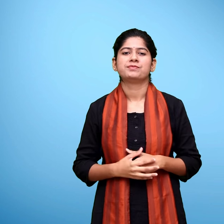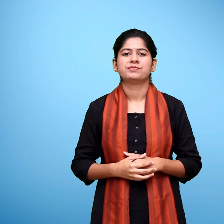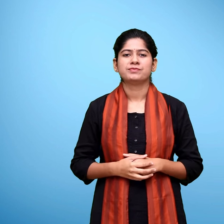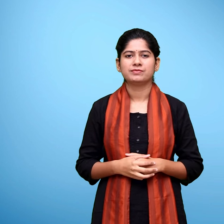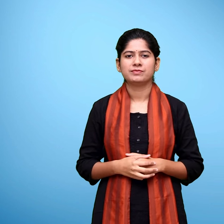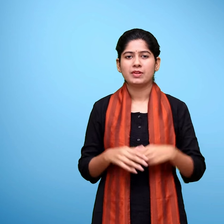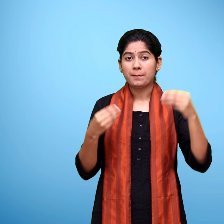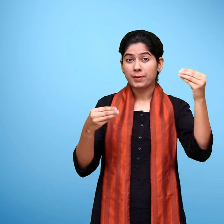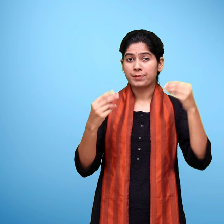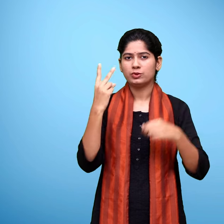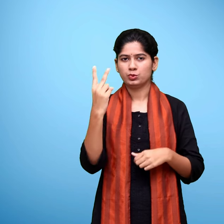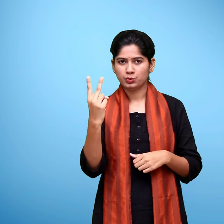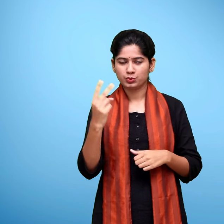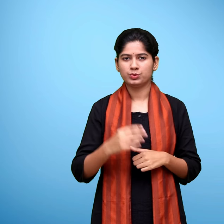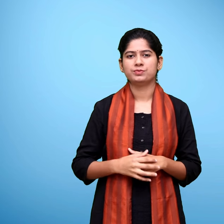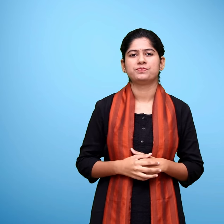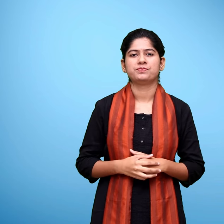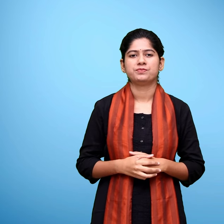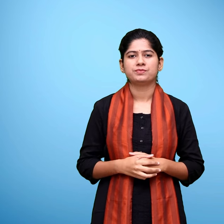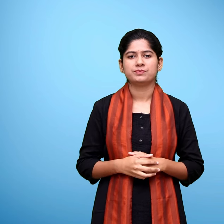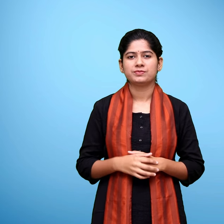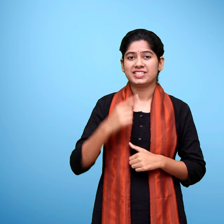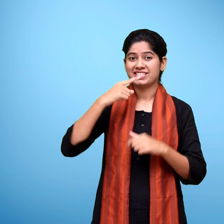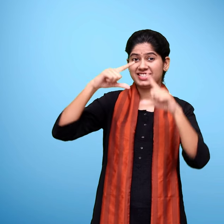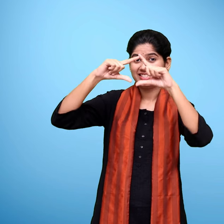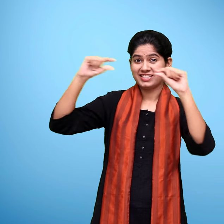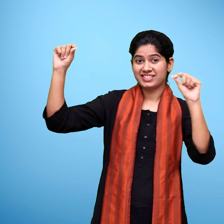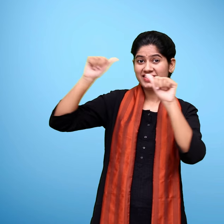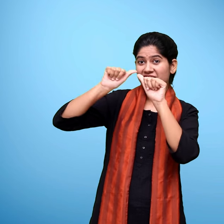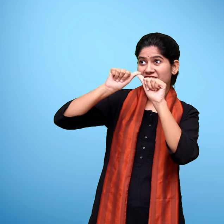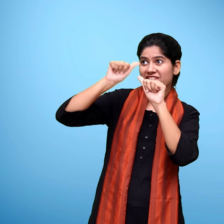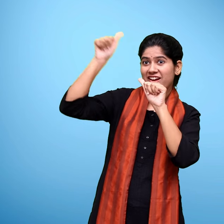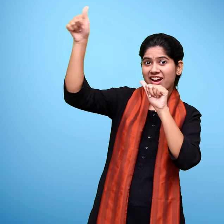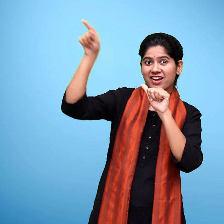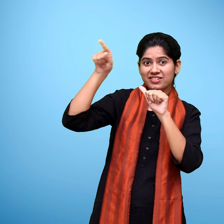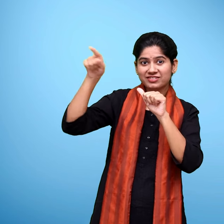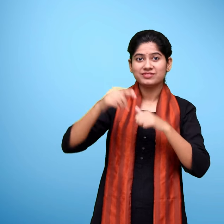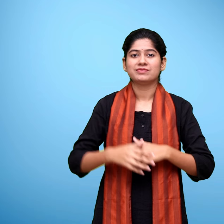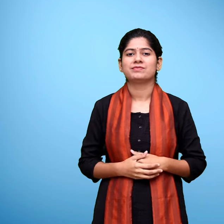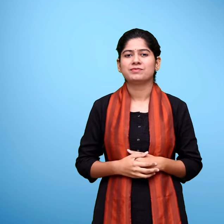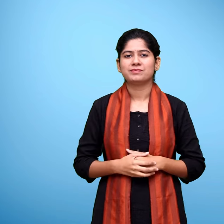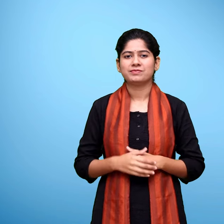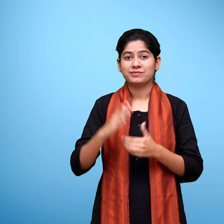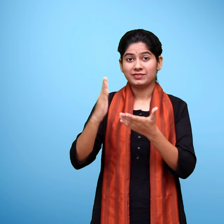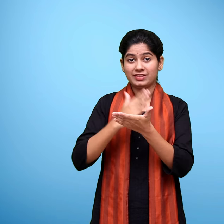प्रिष्ठ दो चंदा मामा दूर के प्रिष्ठ